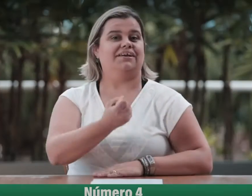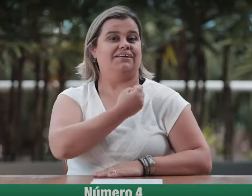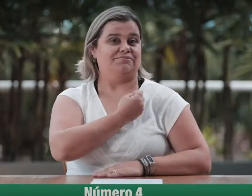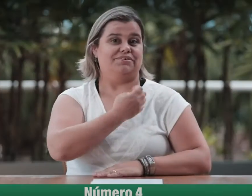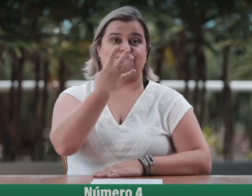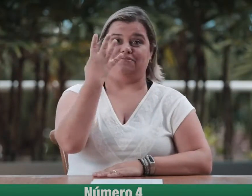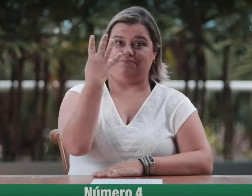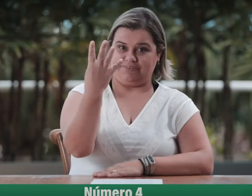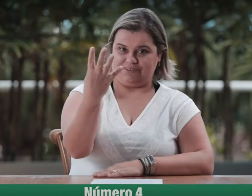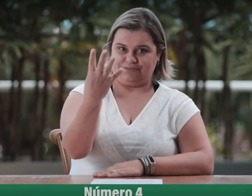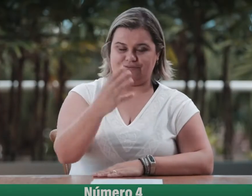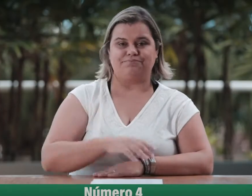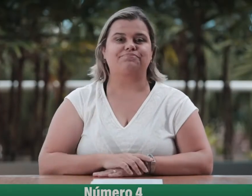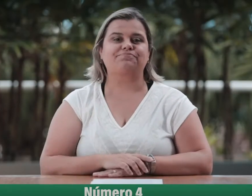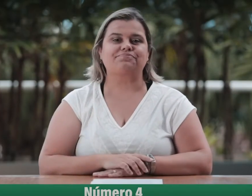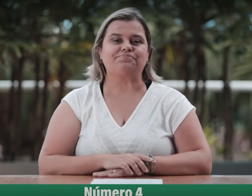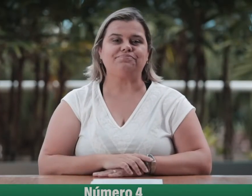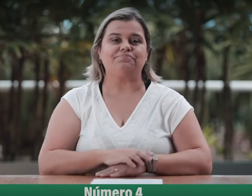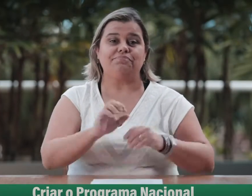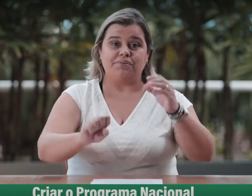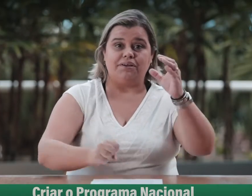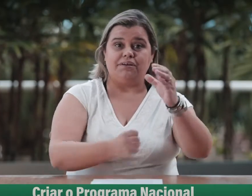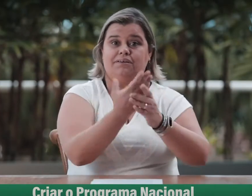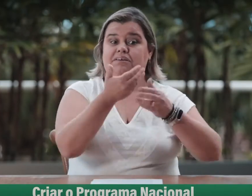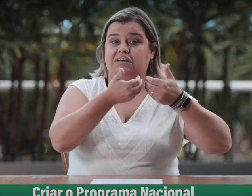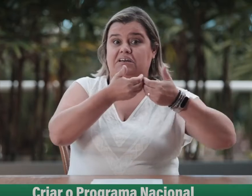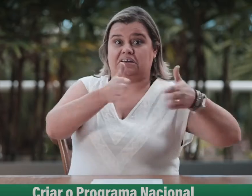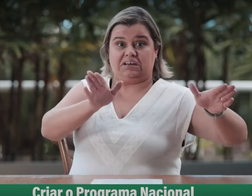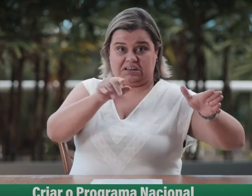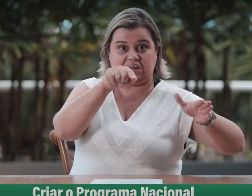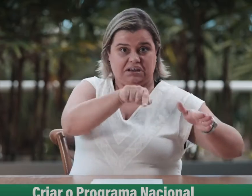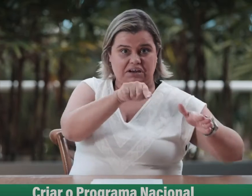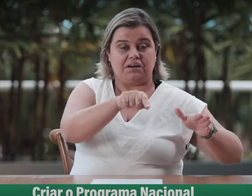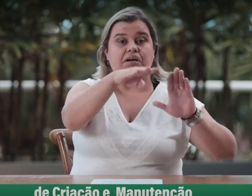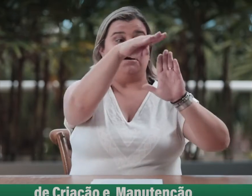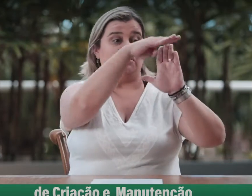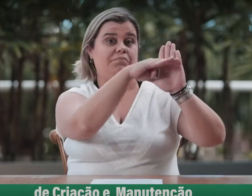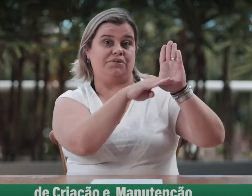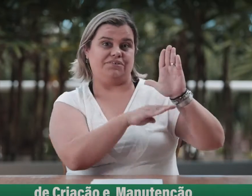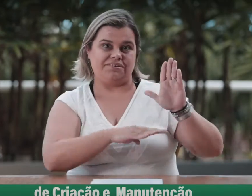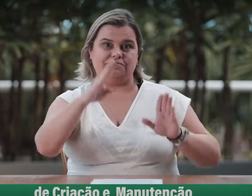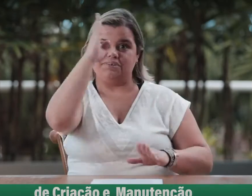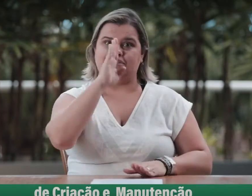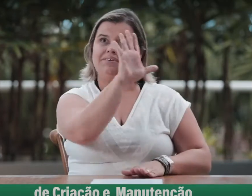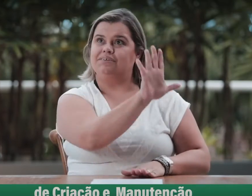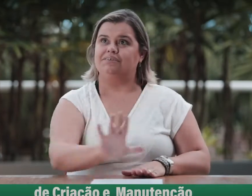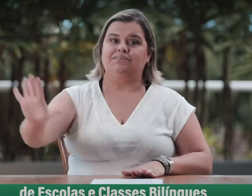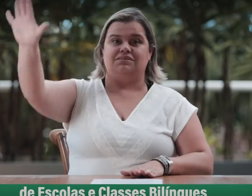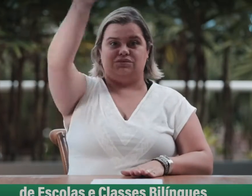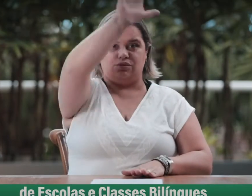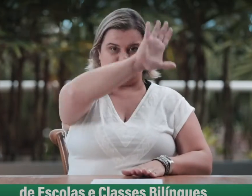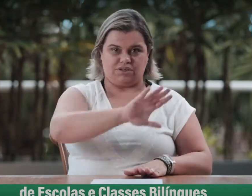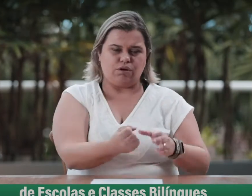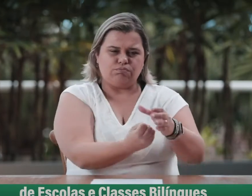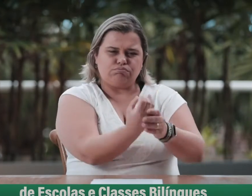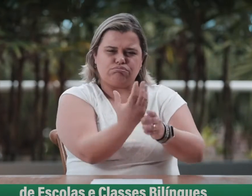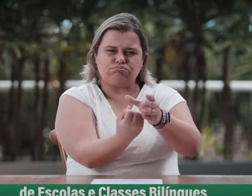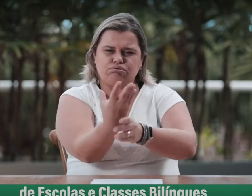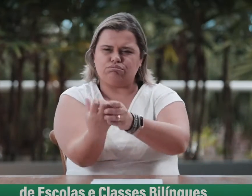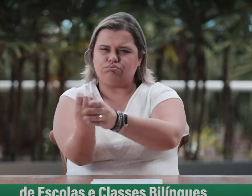4. Criar o Programa Nacional de Criação e Manutenção de Escolas e Classes